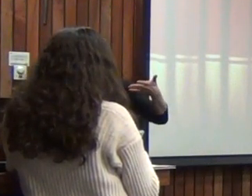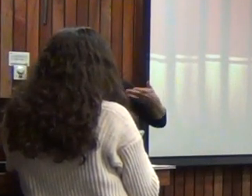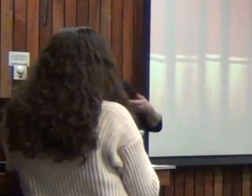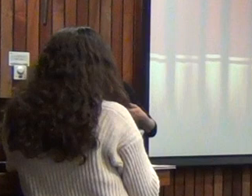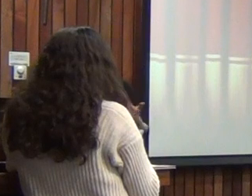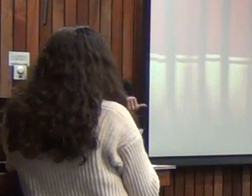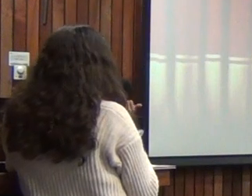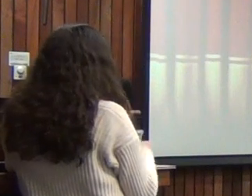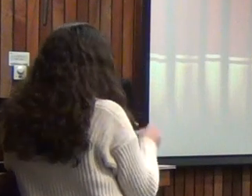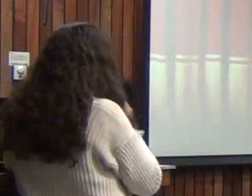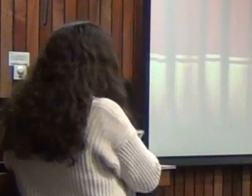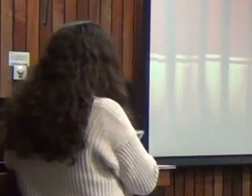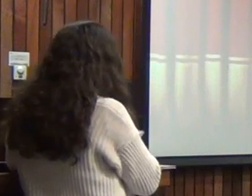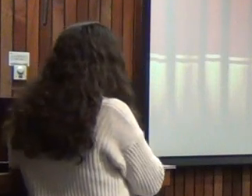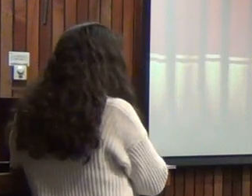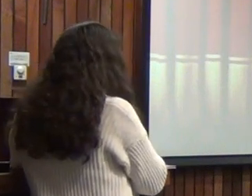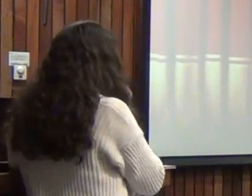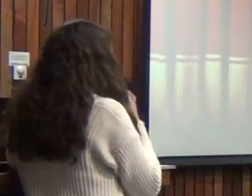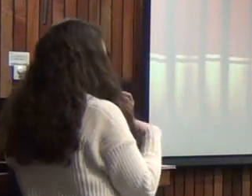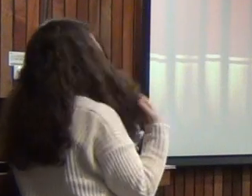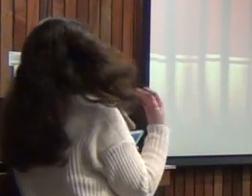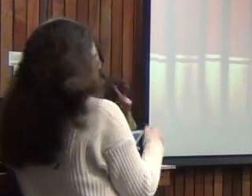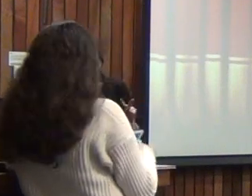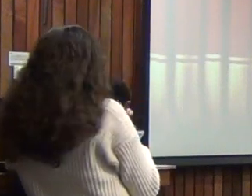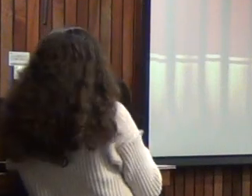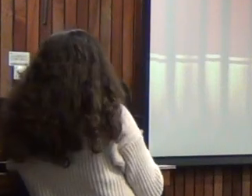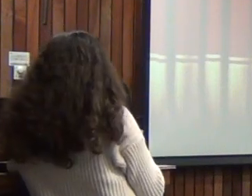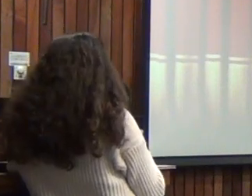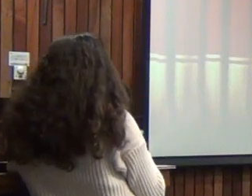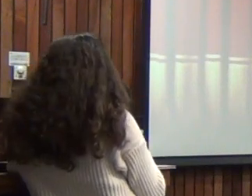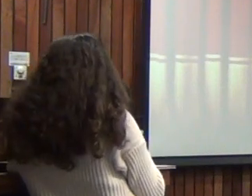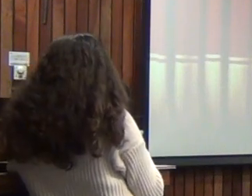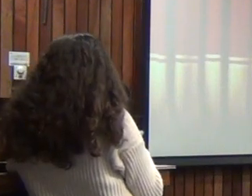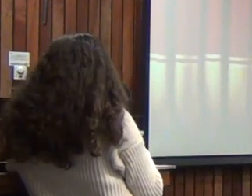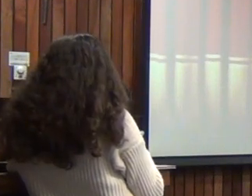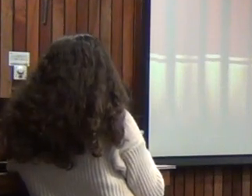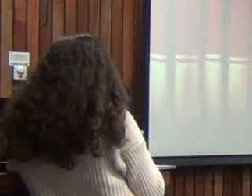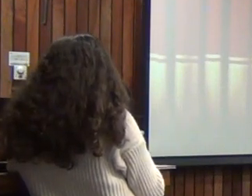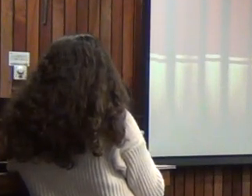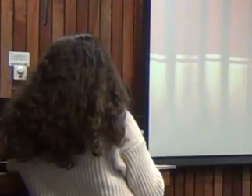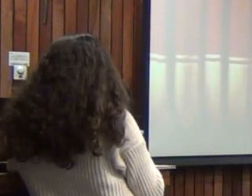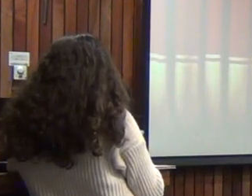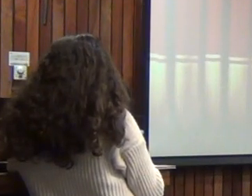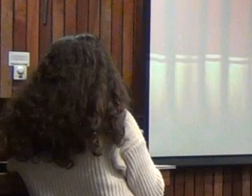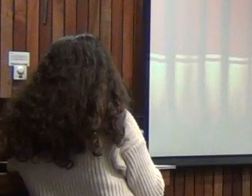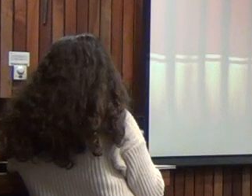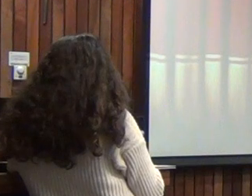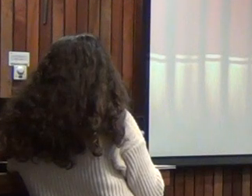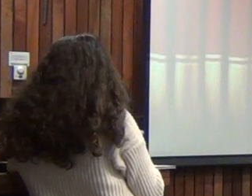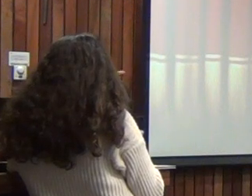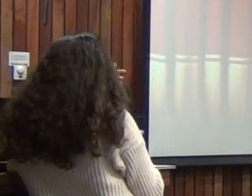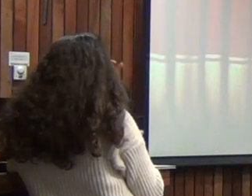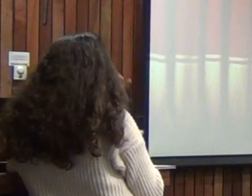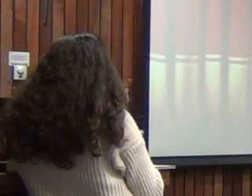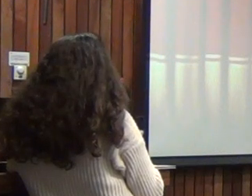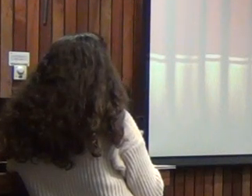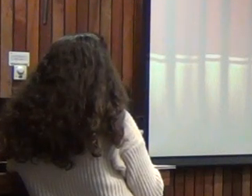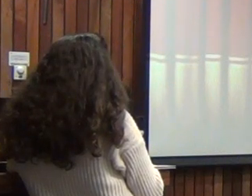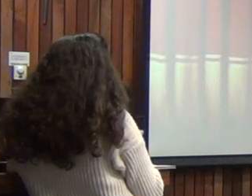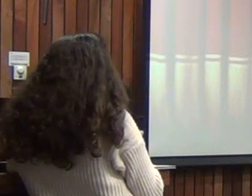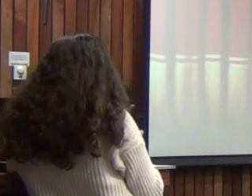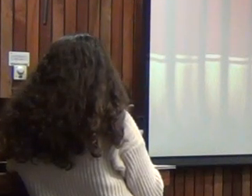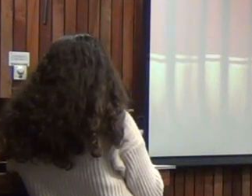necesariamente sino que también puede escoger ver cuál índice resulta más adecuado para cada caso y en ese sentido el